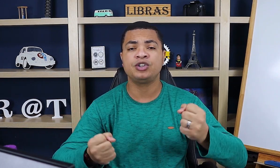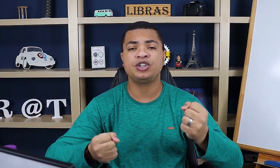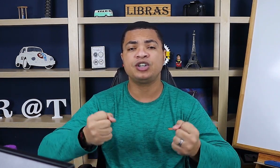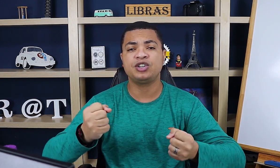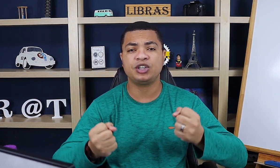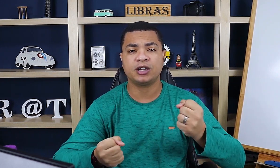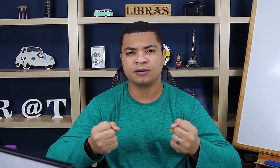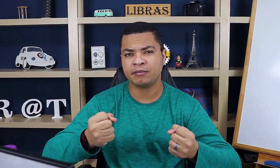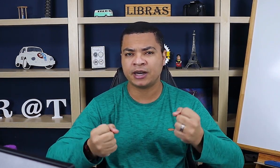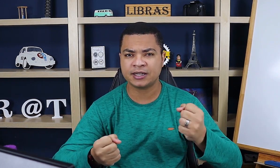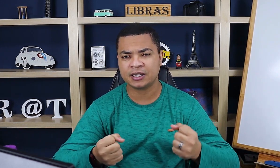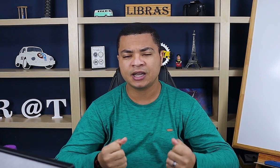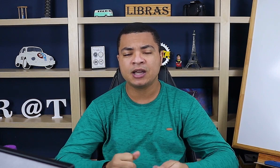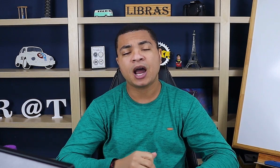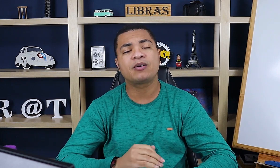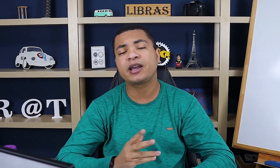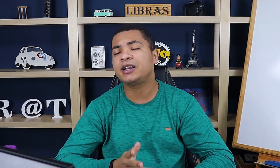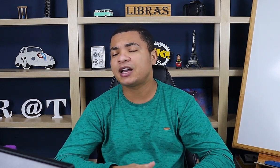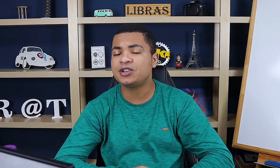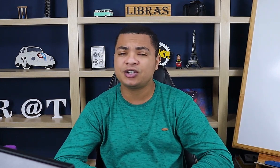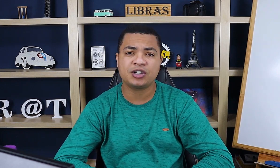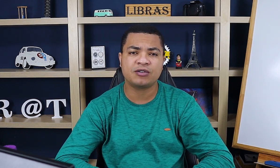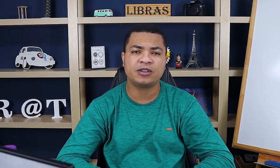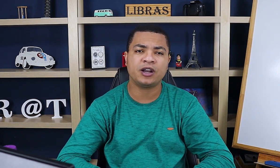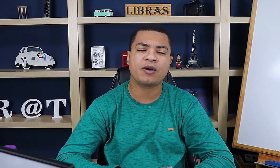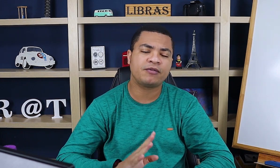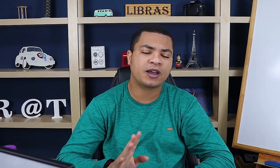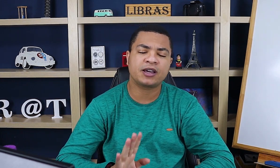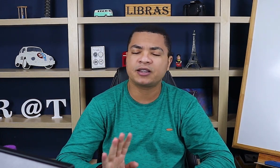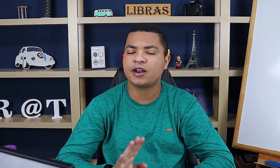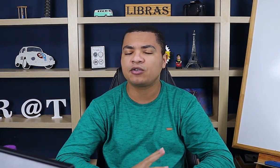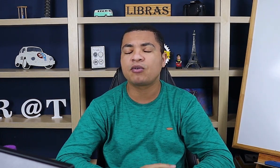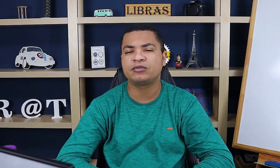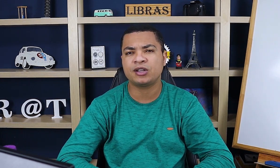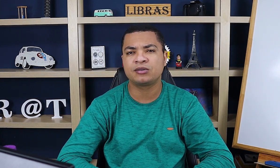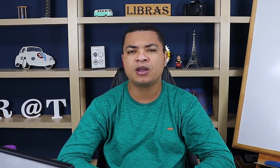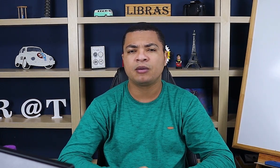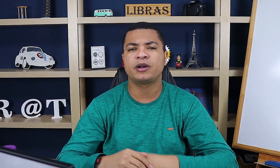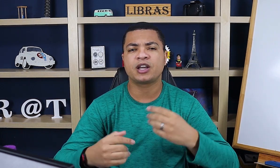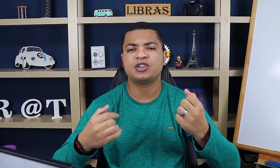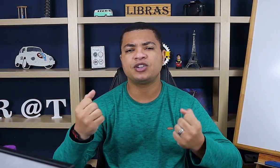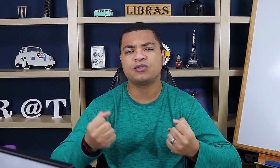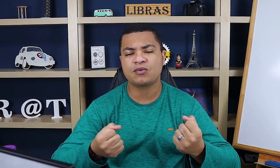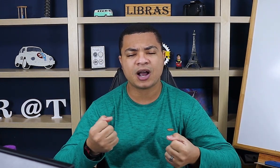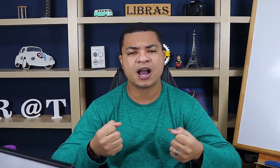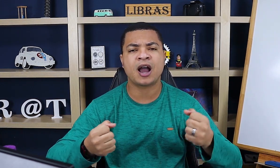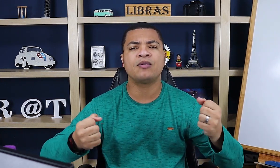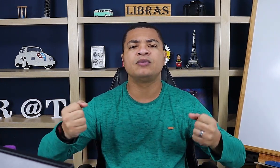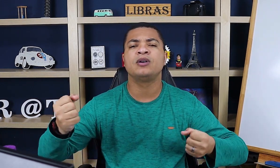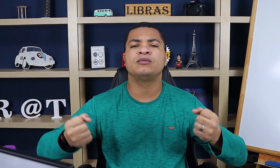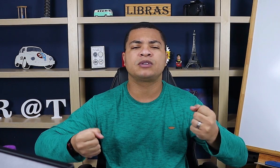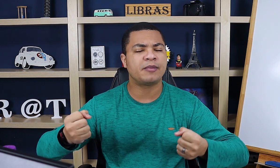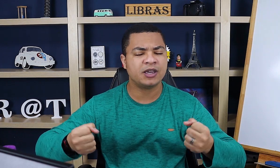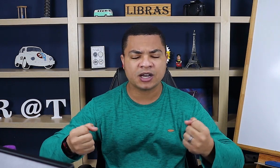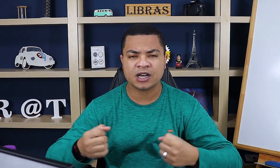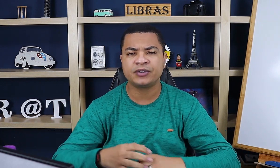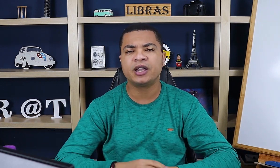dirigir, beleza? Ah, o que que ele está dirigindo, Rodrigo? Aí fica a critério do contexto. Pode estar dirigindo um carro, um caminhão, né?